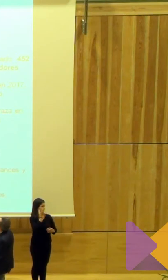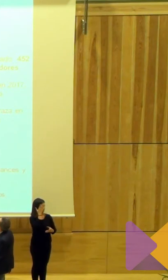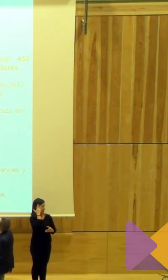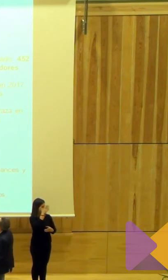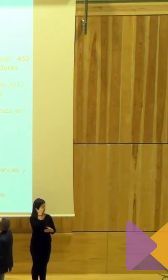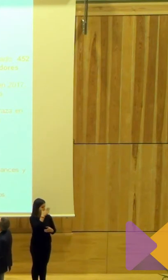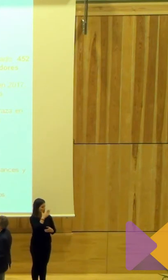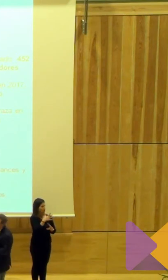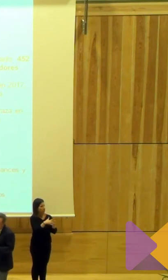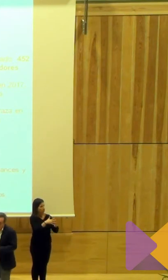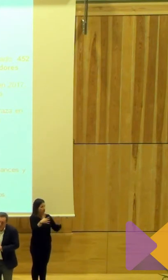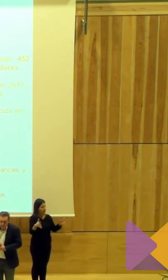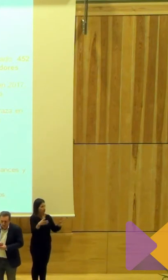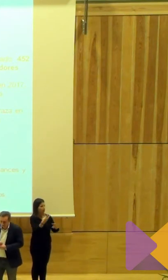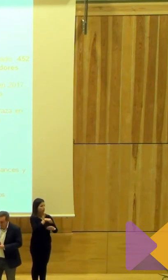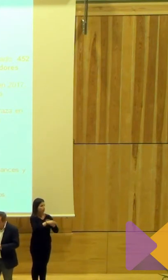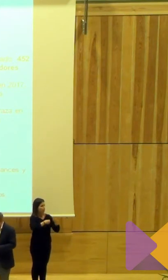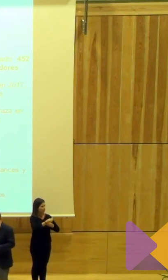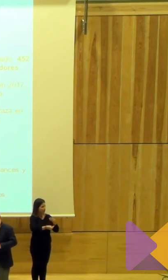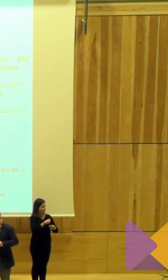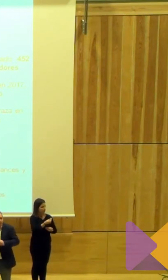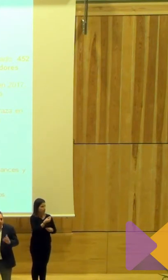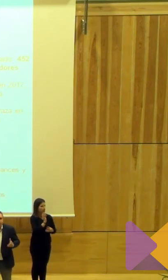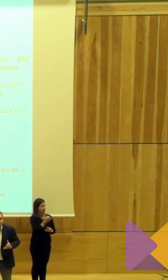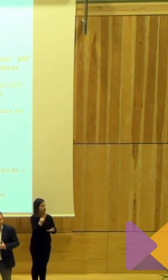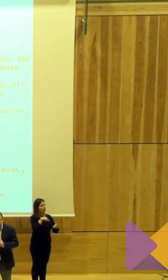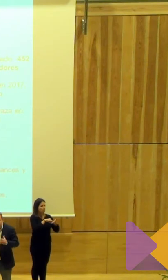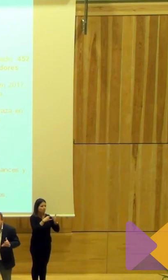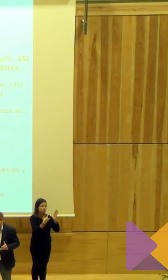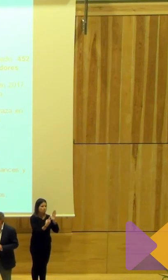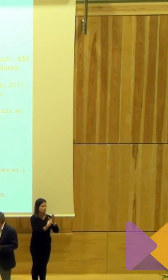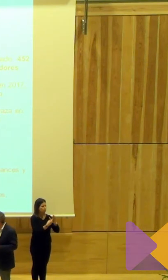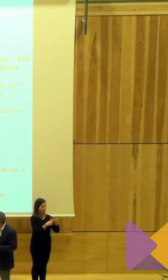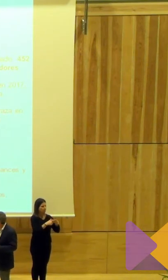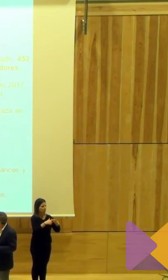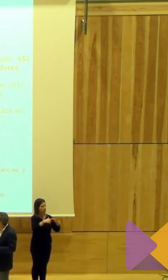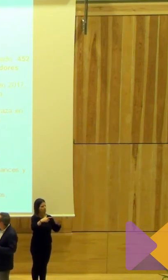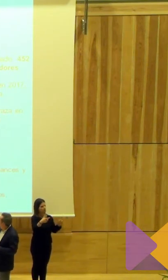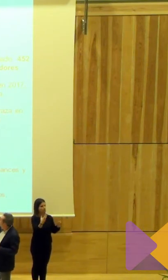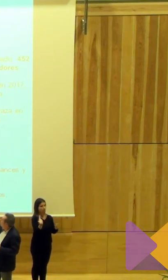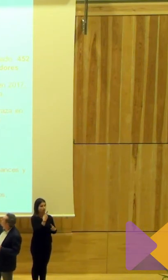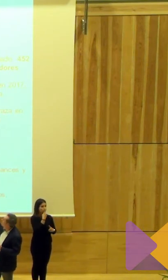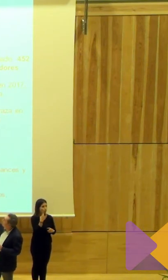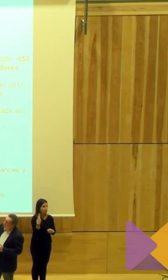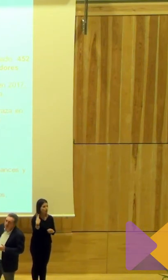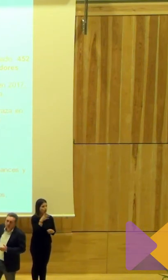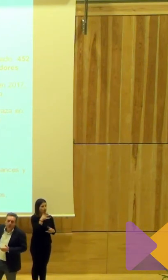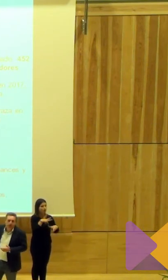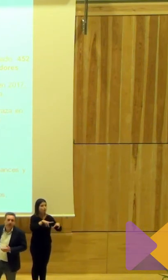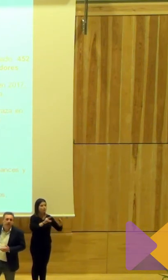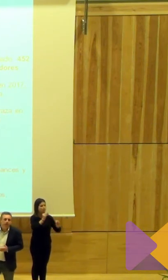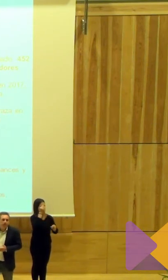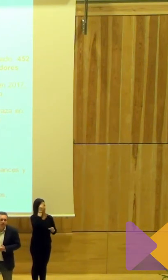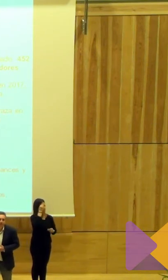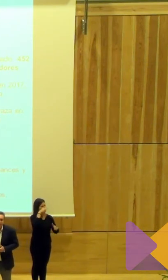la dimensión de lo que venimos realizando, la verdad es que el proyecto cada vez va a más, y en estos dos años, ahora acabo de terminar la